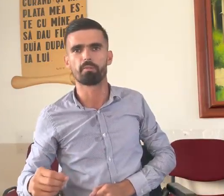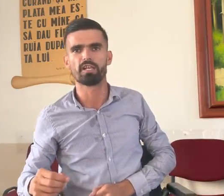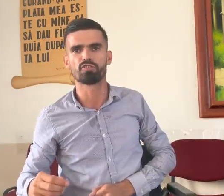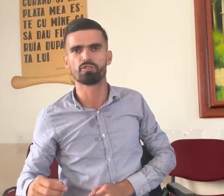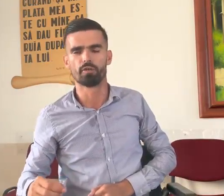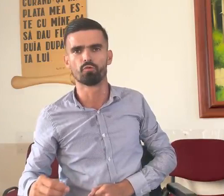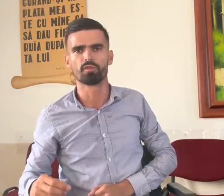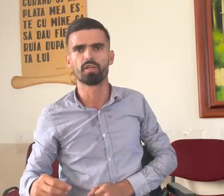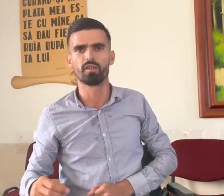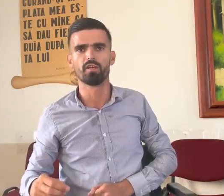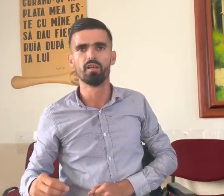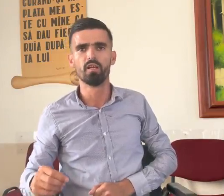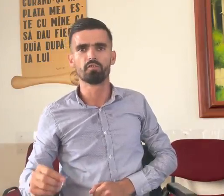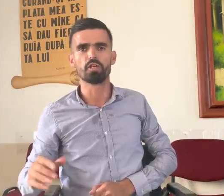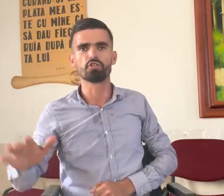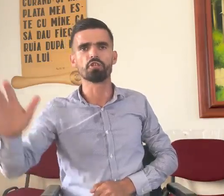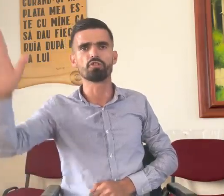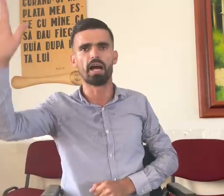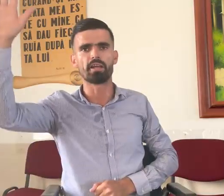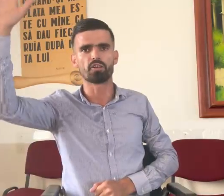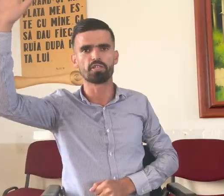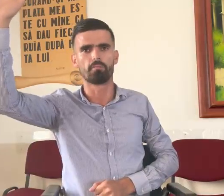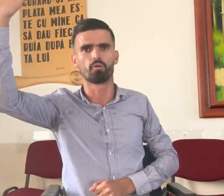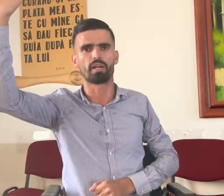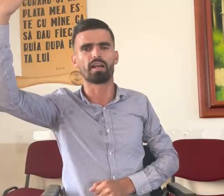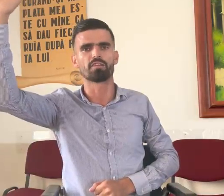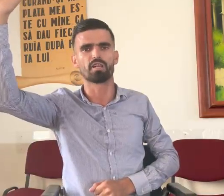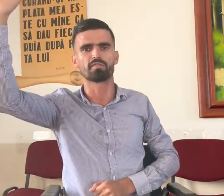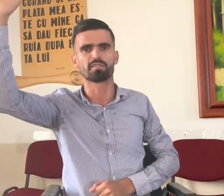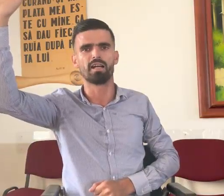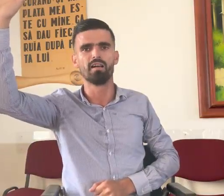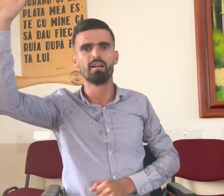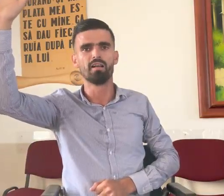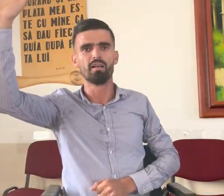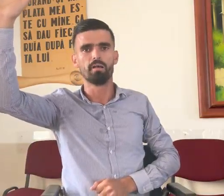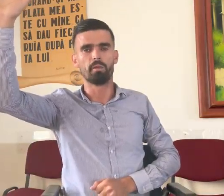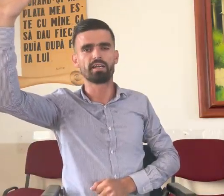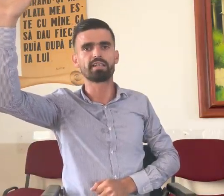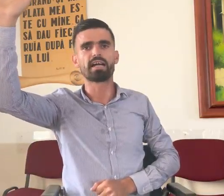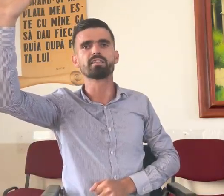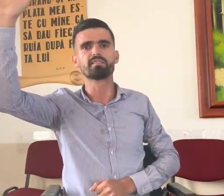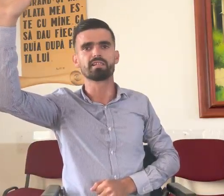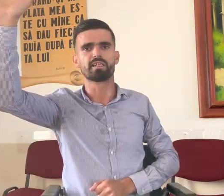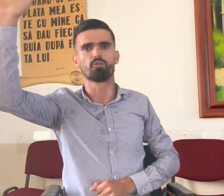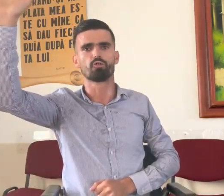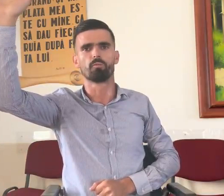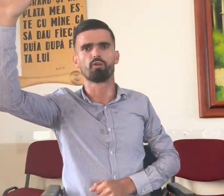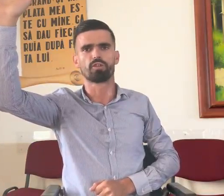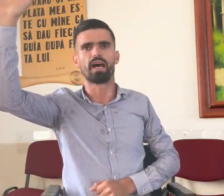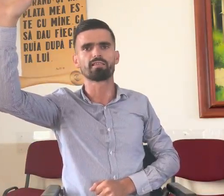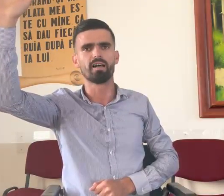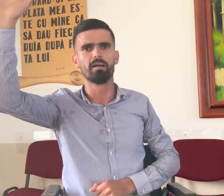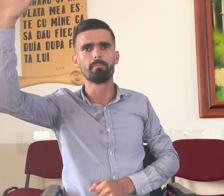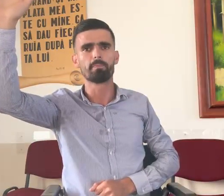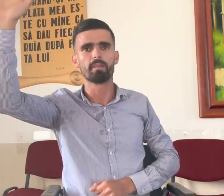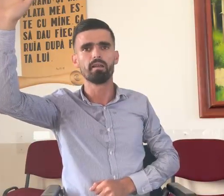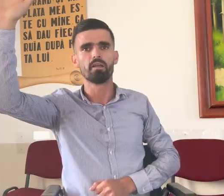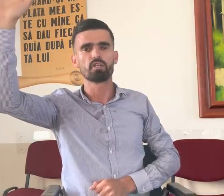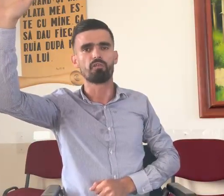-ți pleci genunchi. De cinci ani aștept lucrarea aceasta. M-a ridicat în țicău, Domnul, odată. Și-a